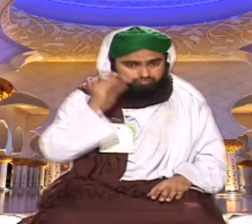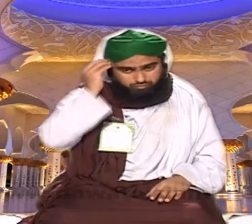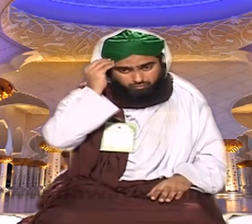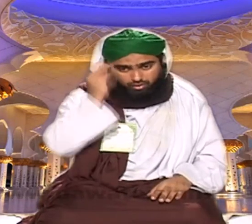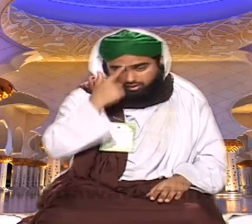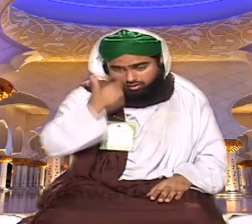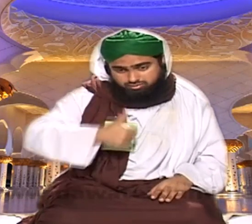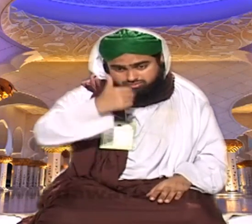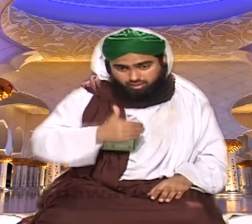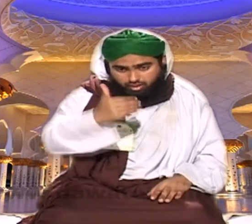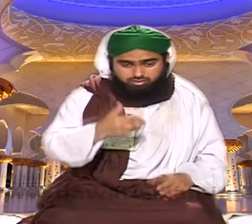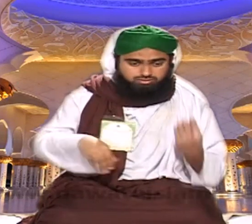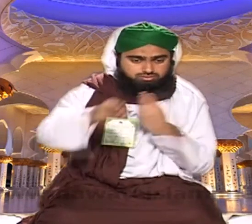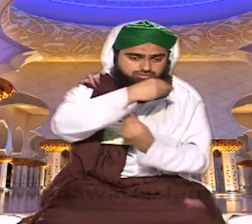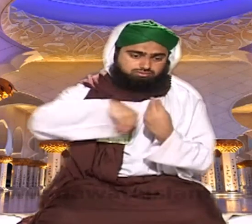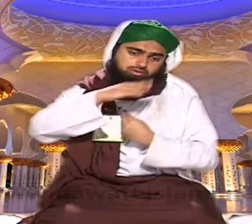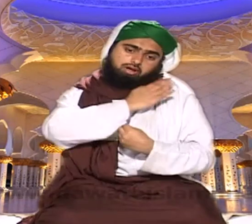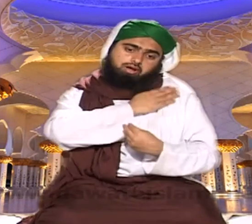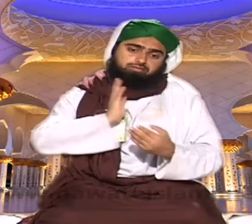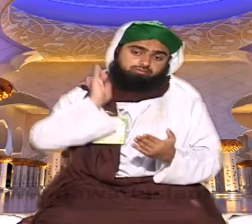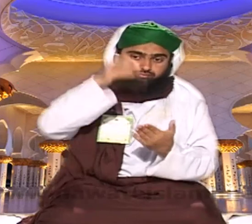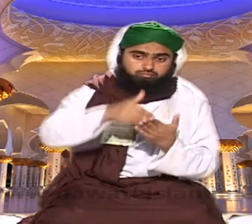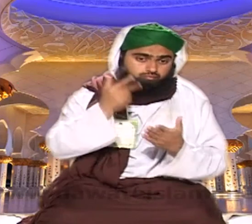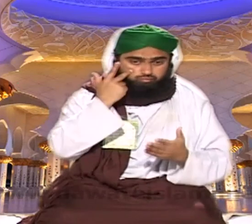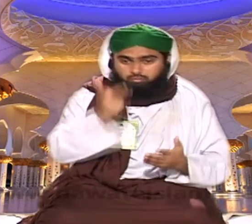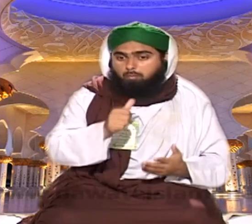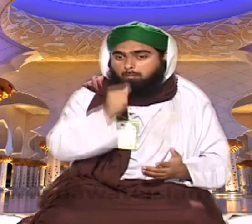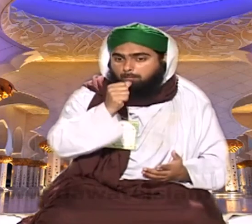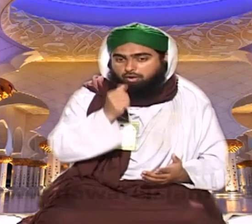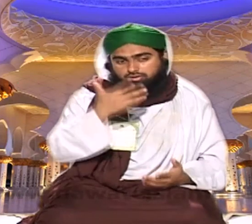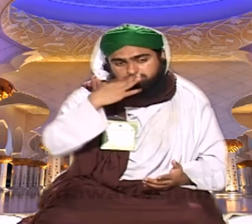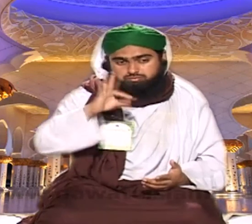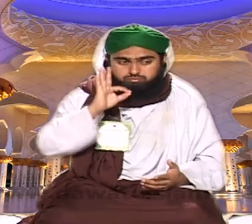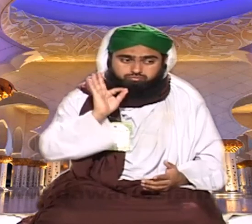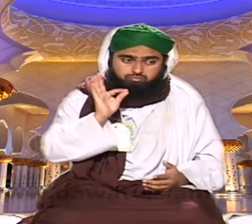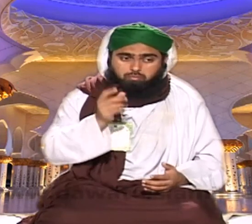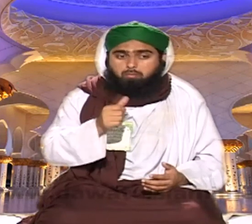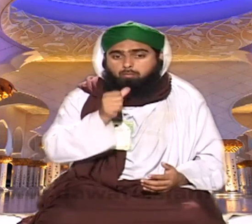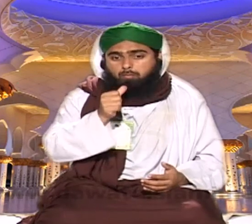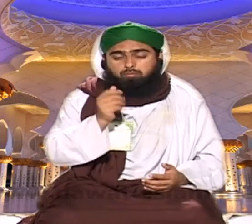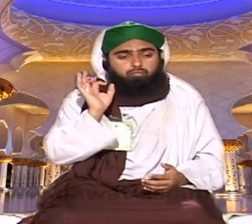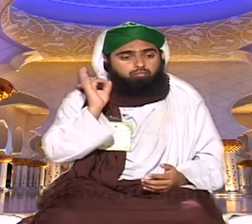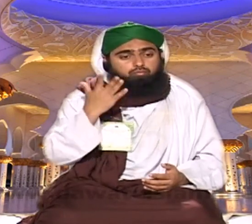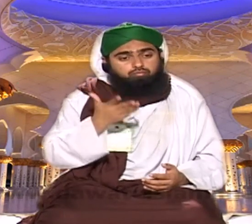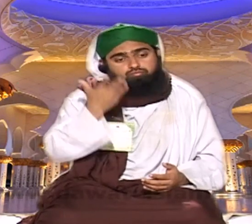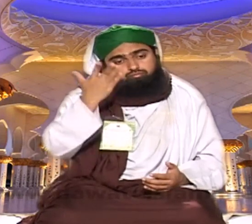کو تجربہ انشاءاللہ حج میں ہو گئے پانی کی تیمت وہاں پتا چلتا سن اسی میں